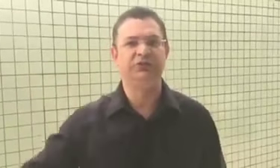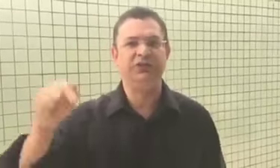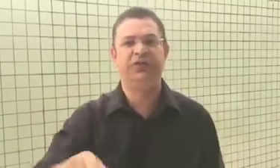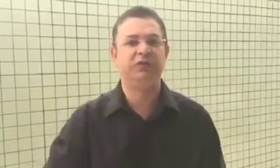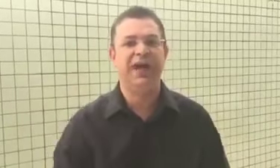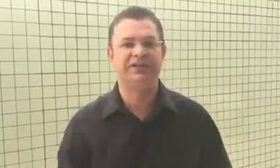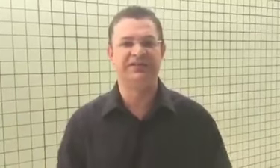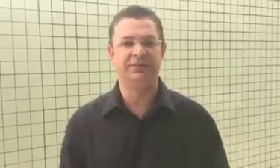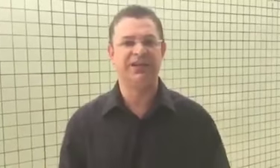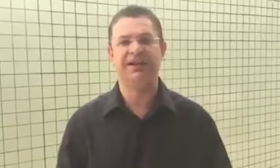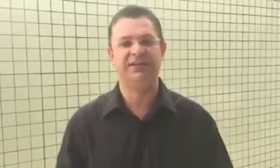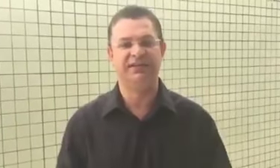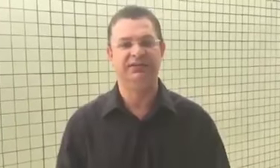de dificuldade que estamos atravessando.